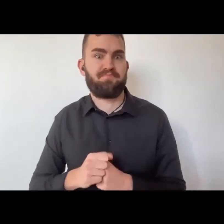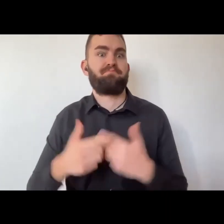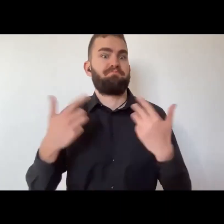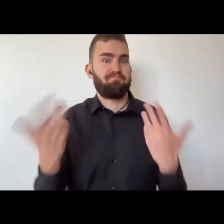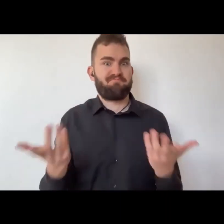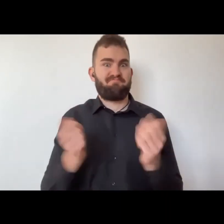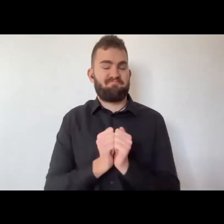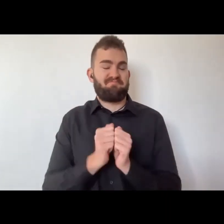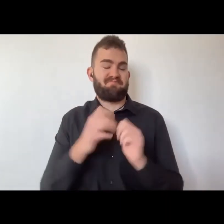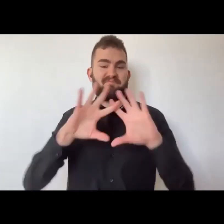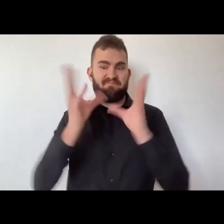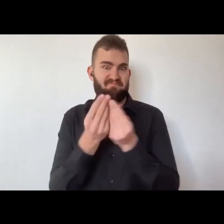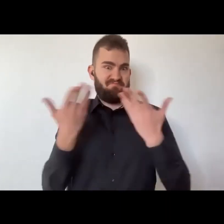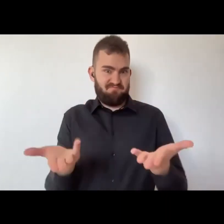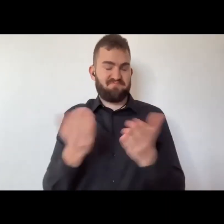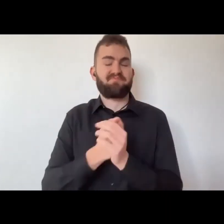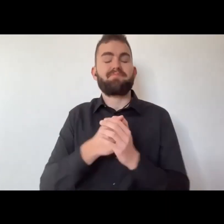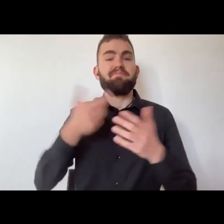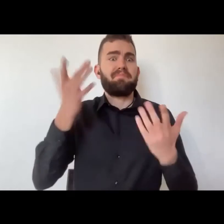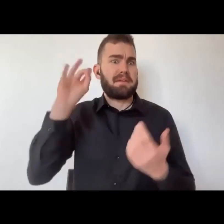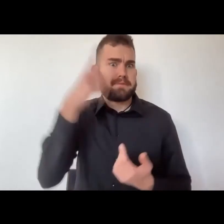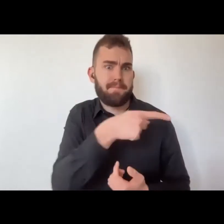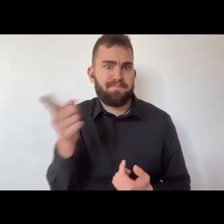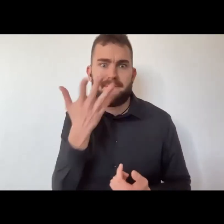classificatori nella poesia.